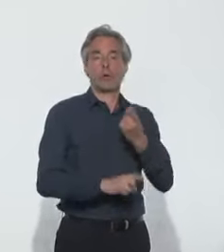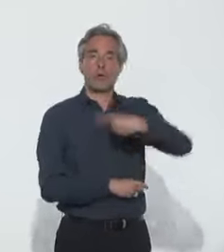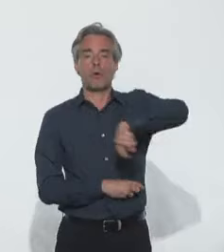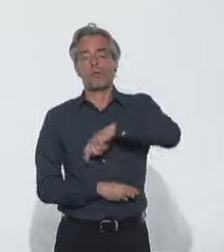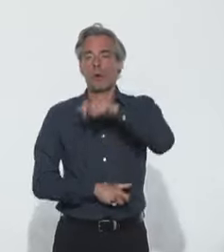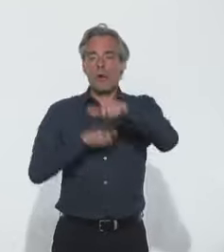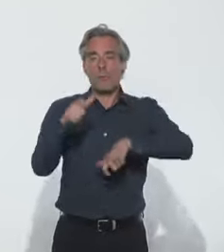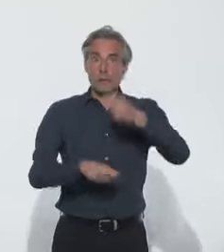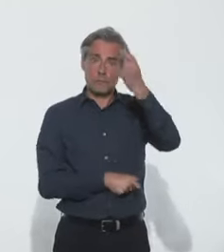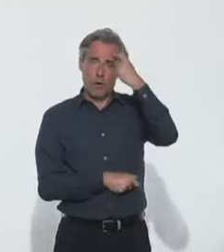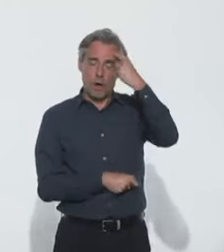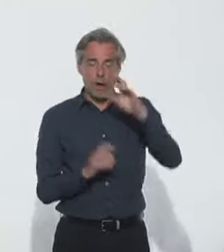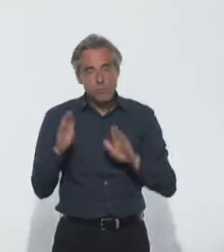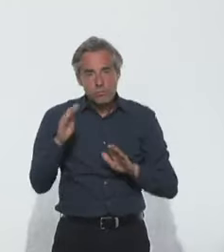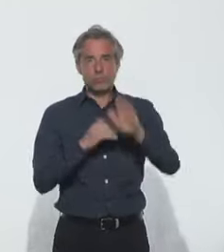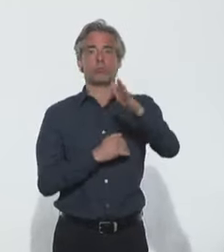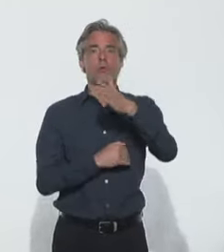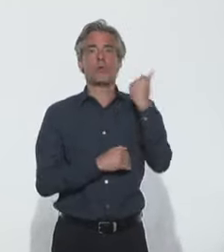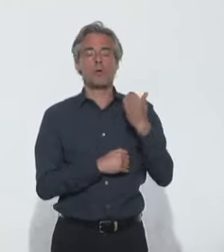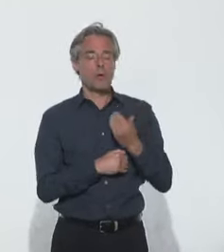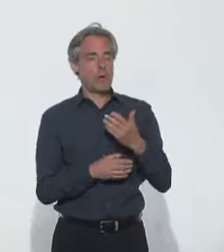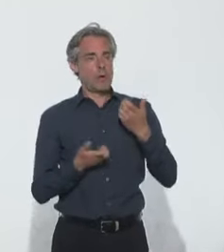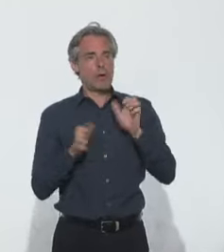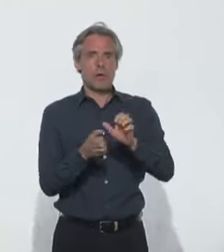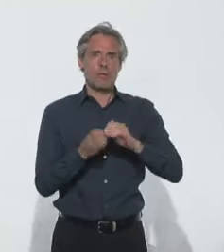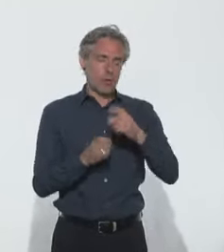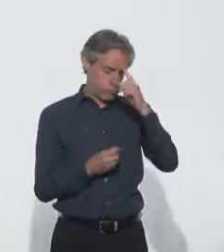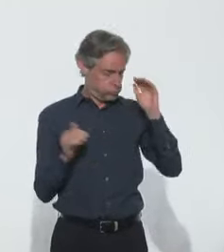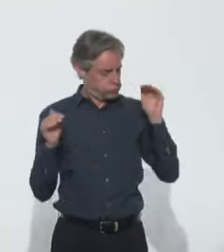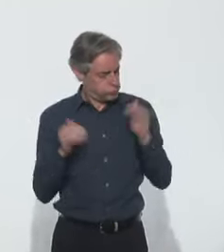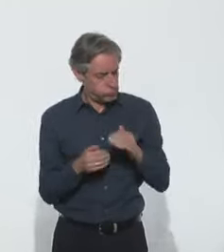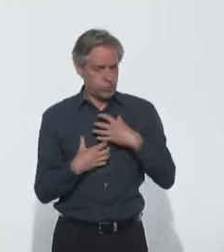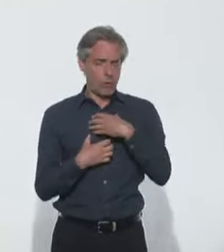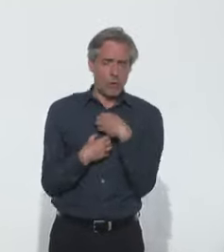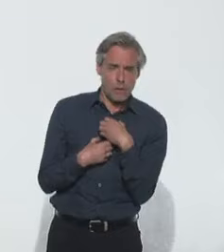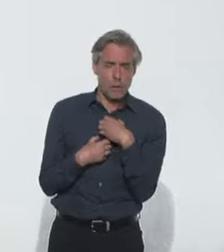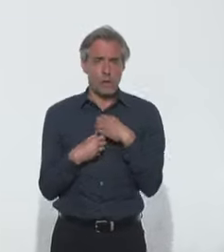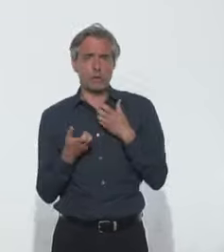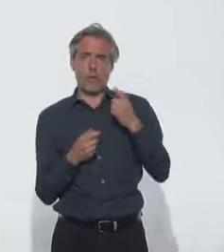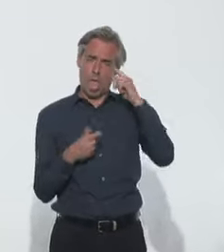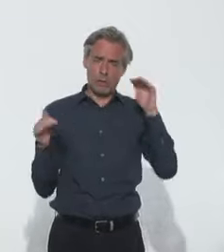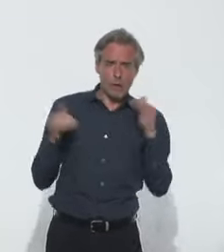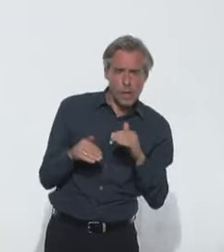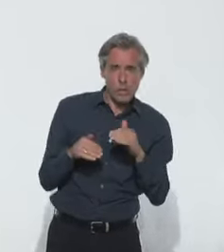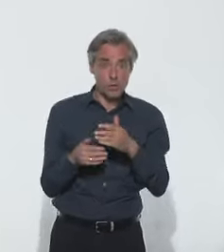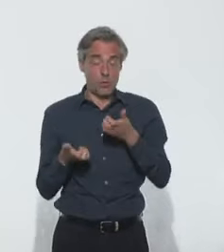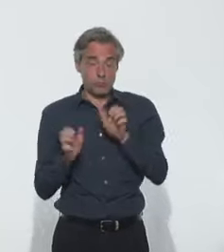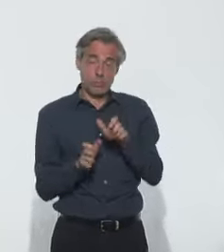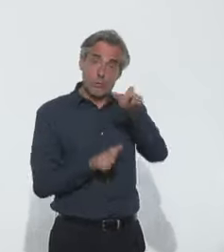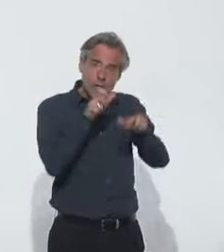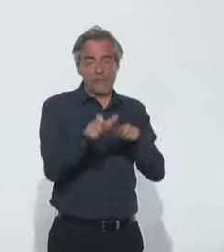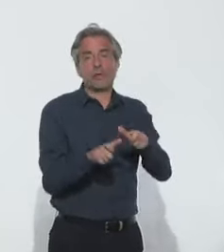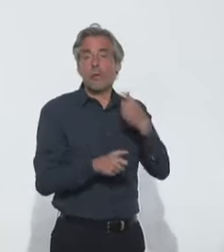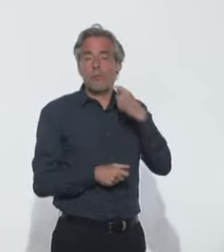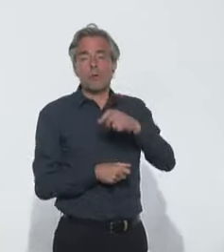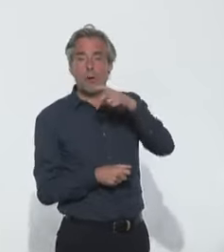pour le moral de tous, pour lutter contre le syndrome de glissement, l'anxiété, la dépression de nos proches, de nos